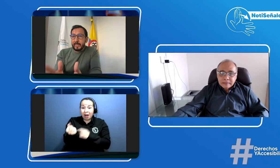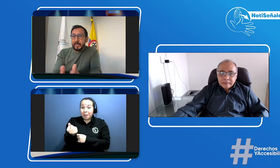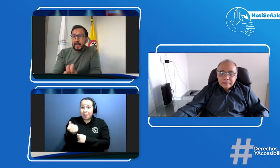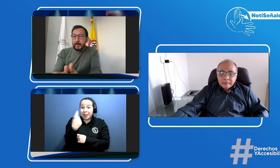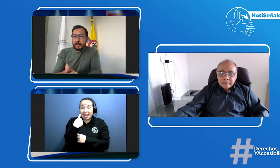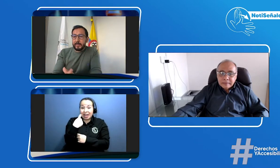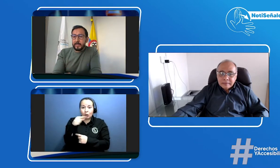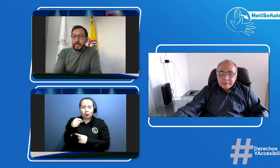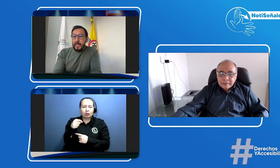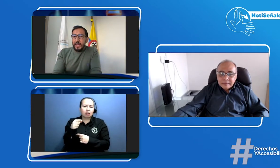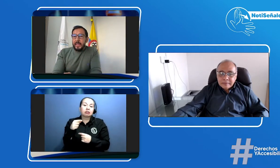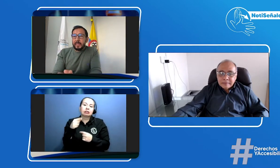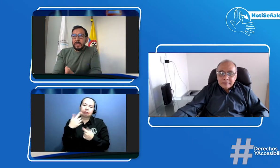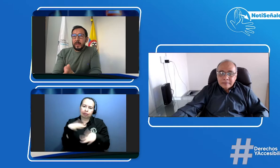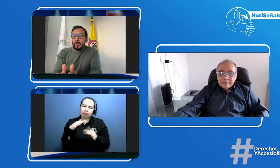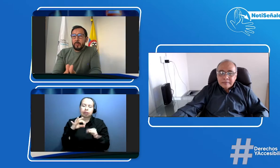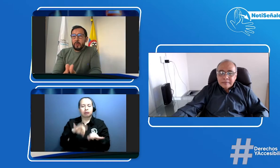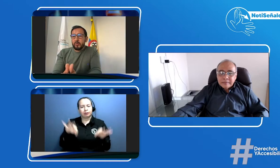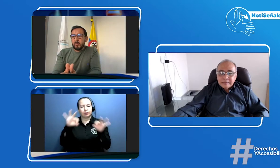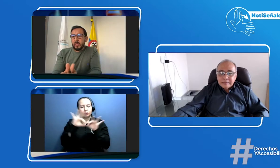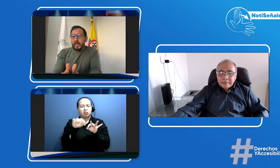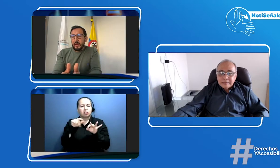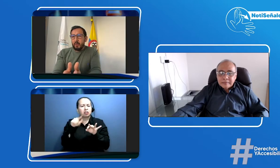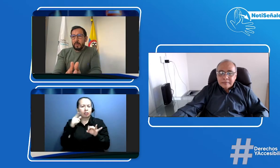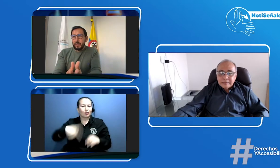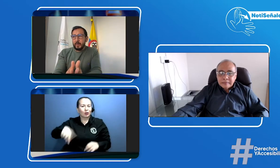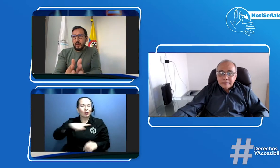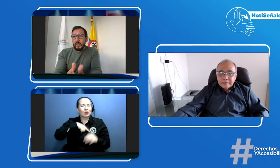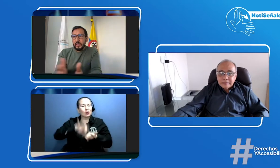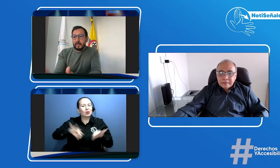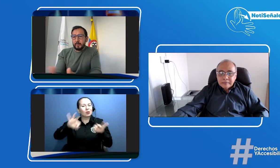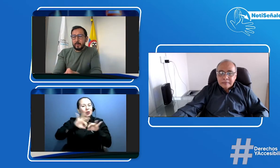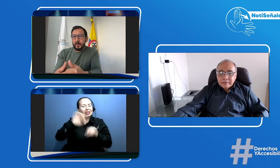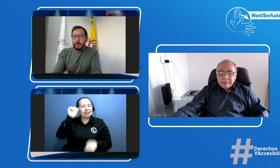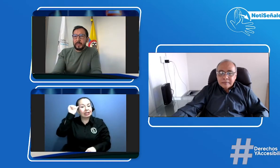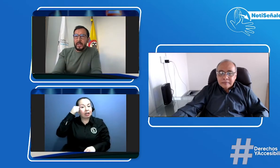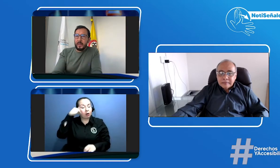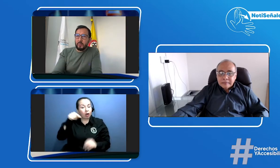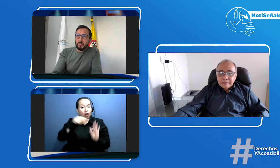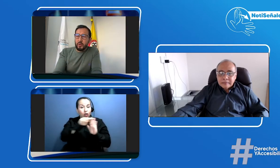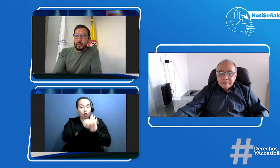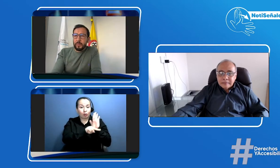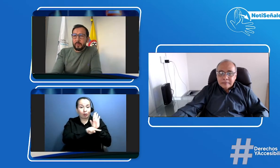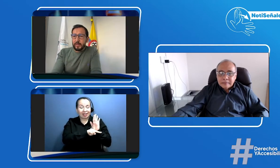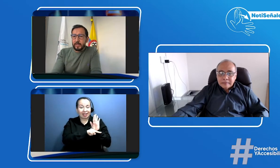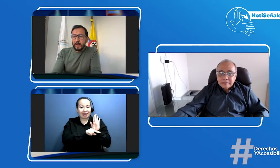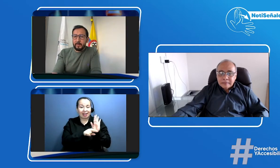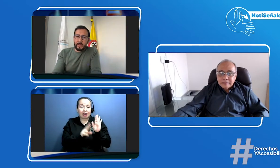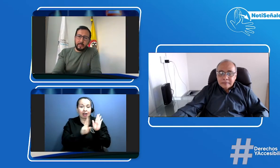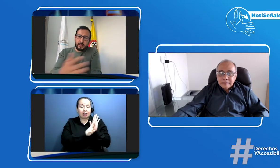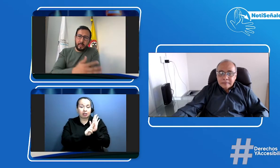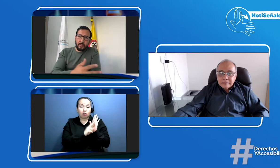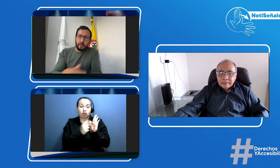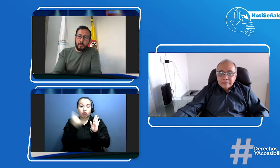relevante y es que recordemos nosotros que la normatividad vigente específicamente la resolución que fue expedida el 31 de mayo